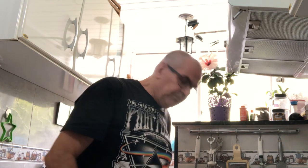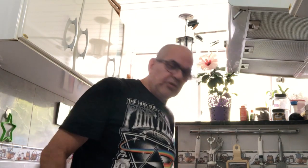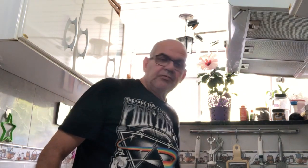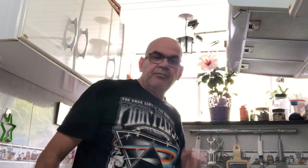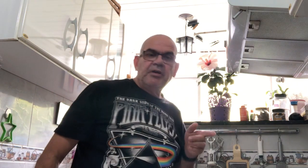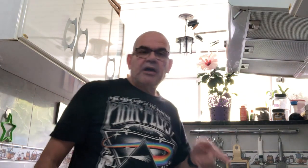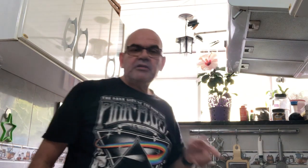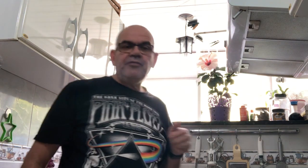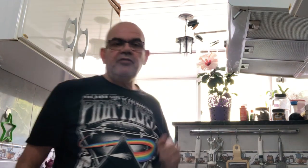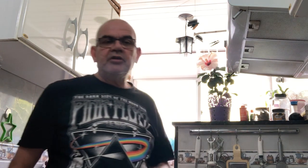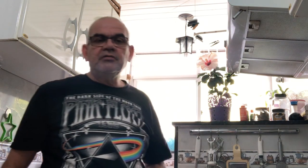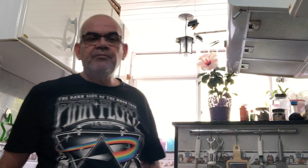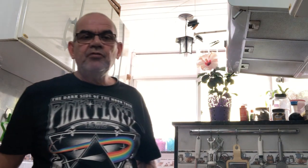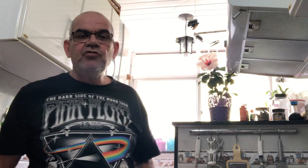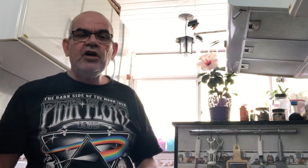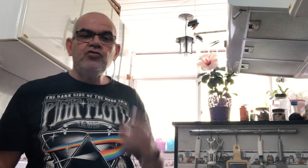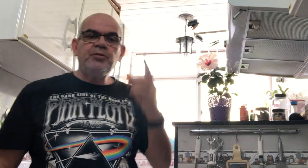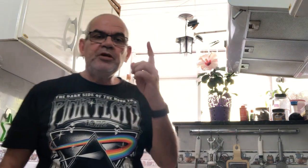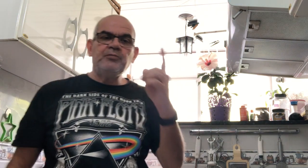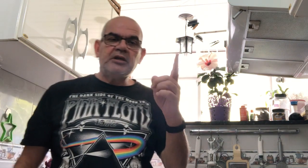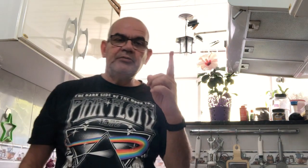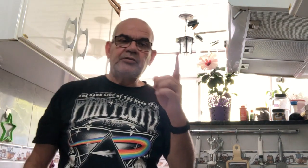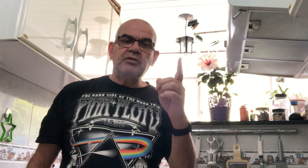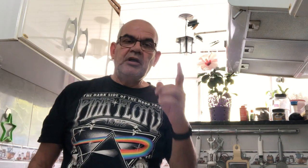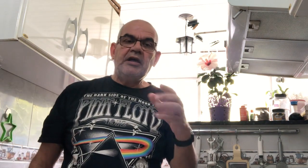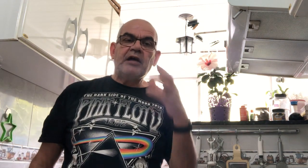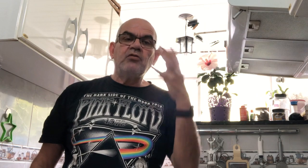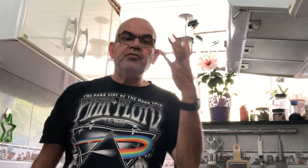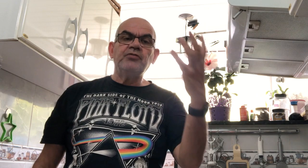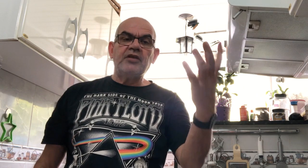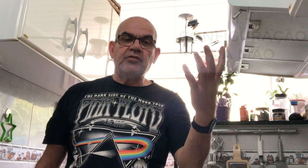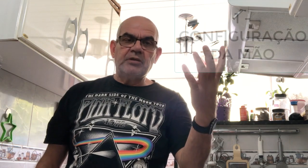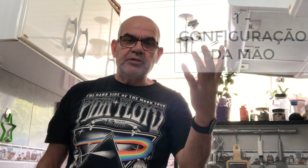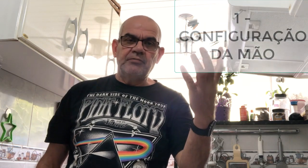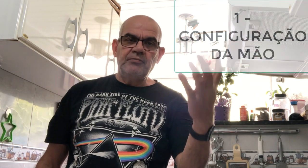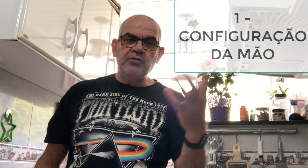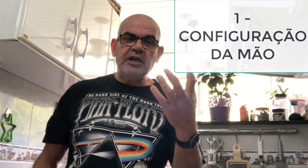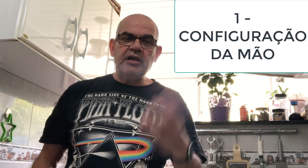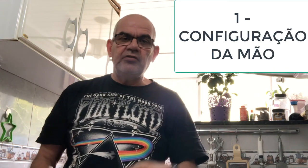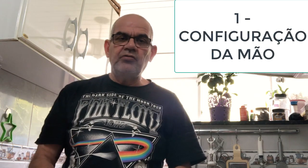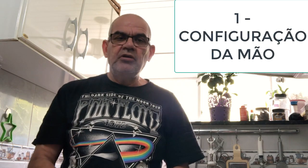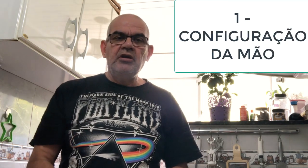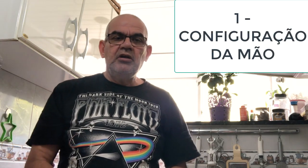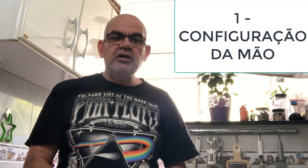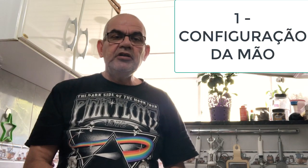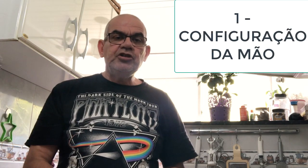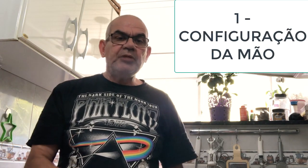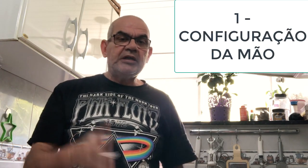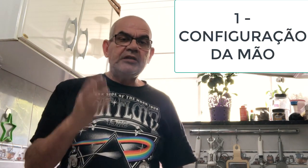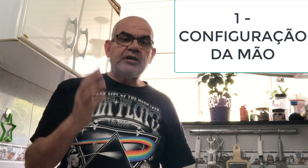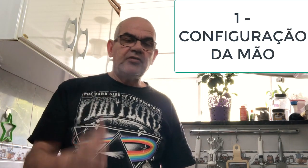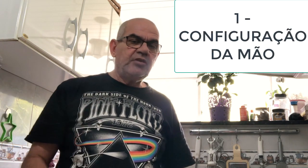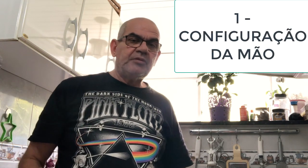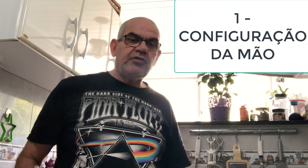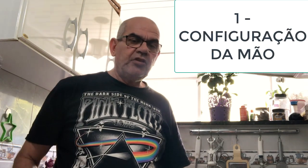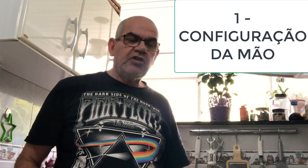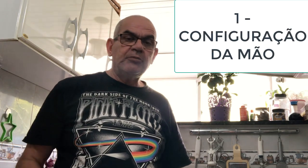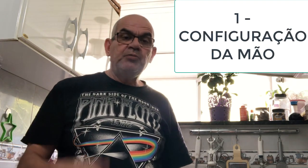Pronto, a água está fervendo. Gente, o primeiro parâmetro é a configuração da mão. O que é isso? Antes de mais nada, eu quero dizer para vocês que a mão